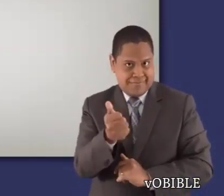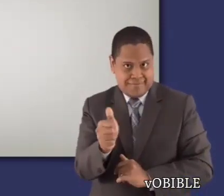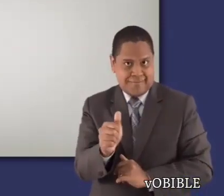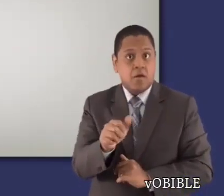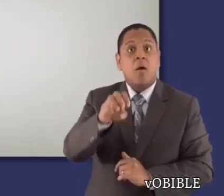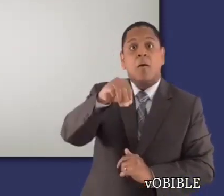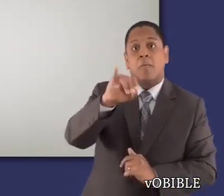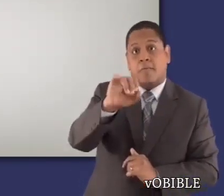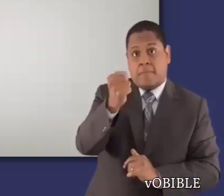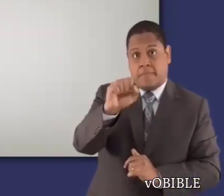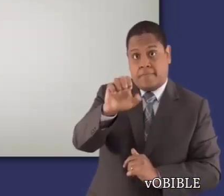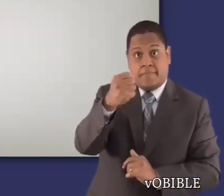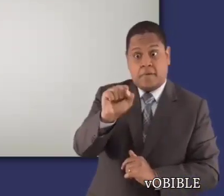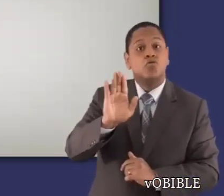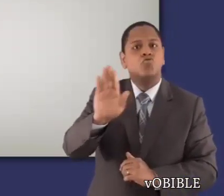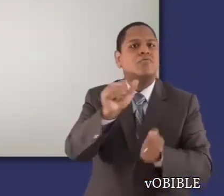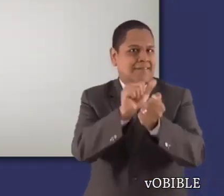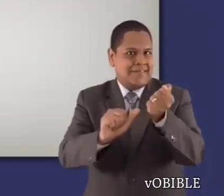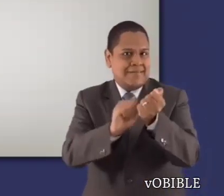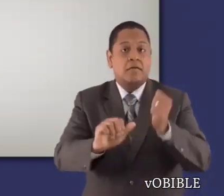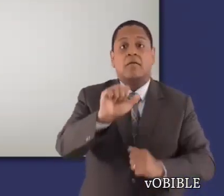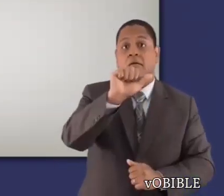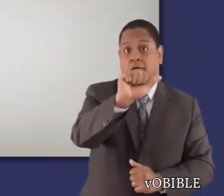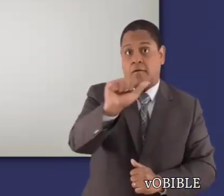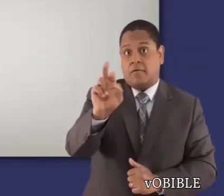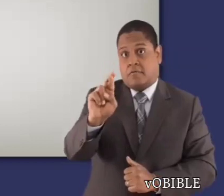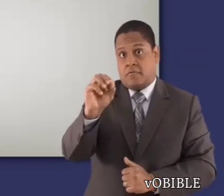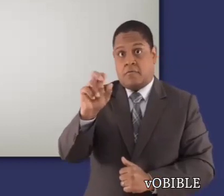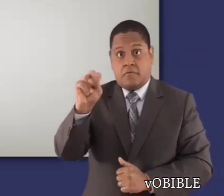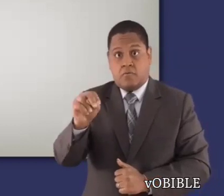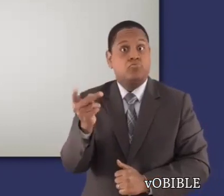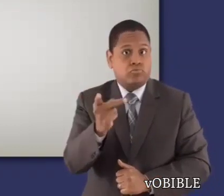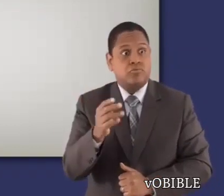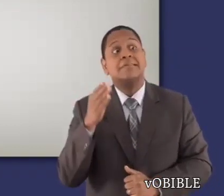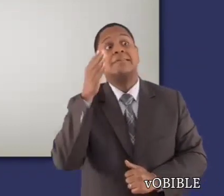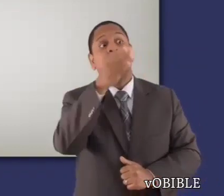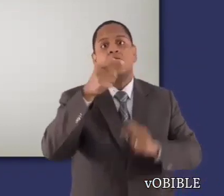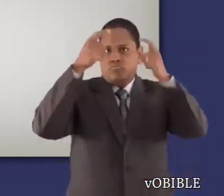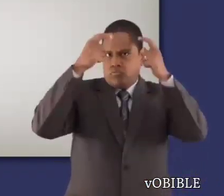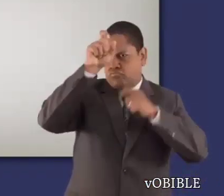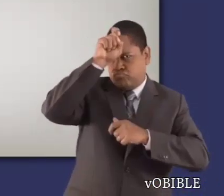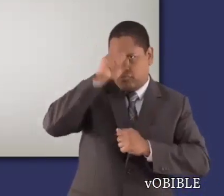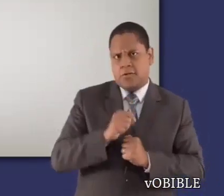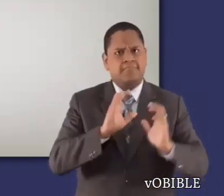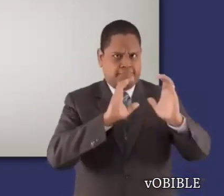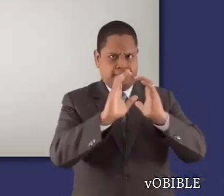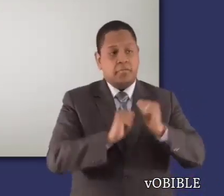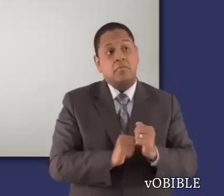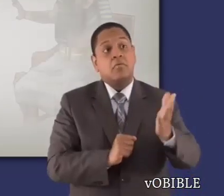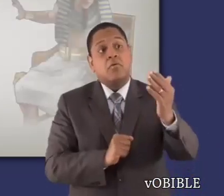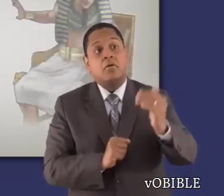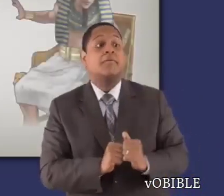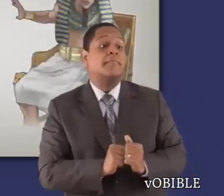En los capítulos 7 a 10, Moisés, a través de su hermano Aarón, le pide varias veces al faraón que deje salir a Israel,